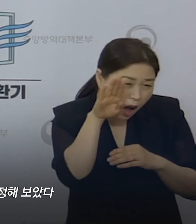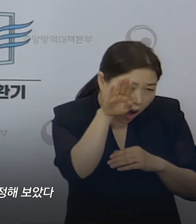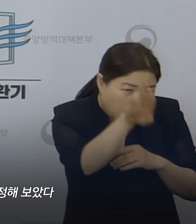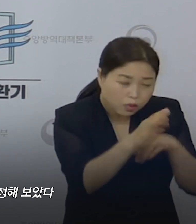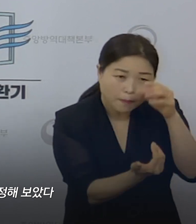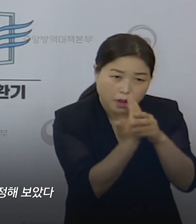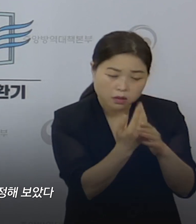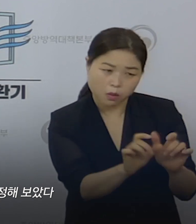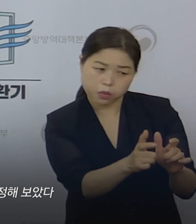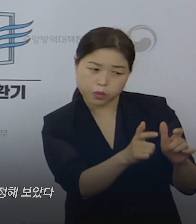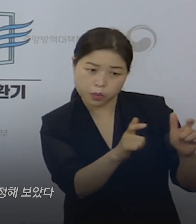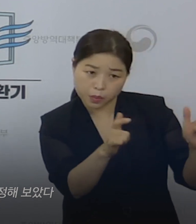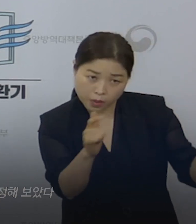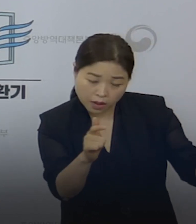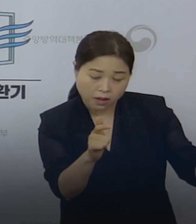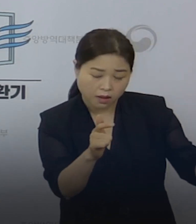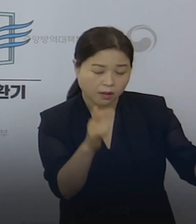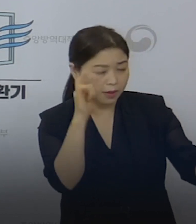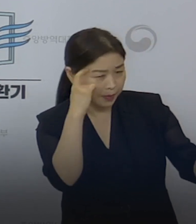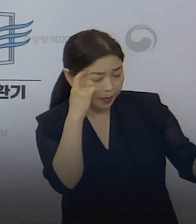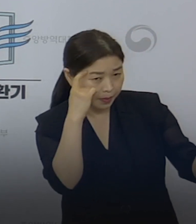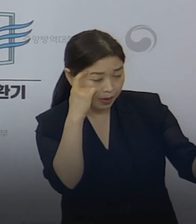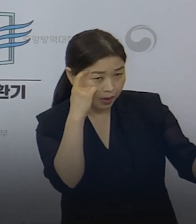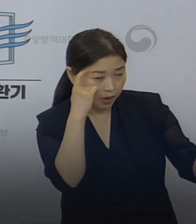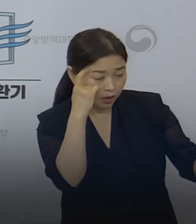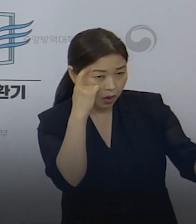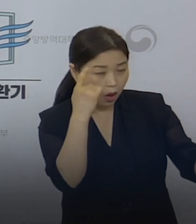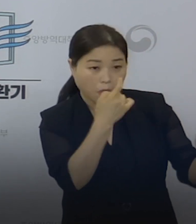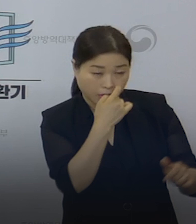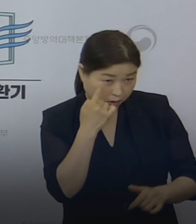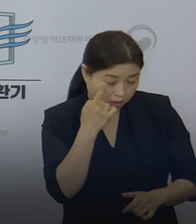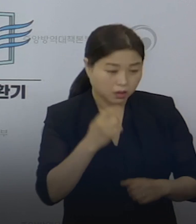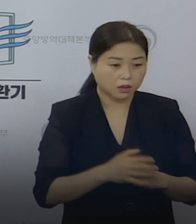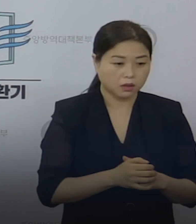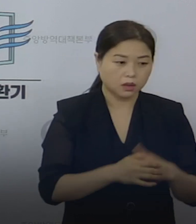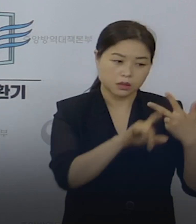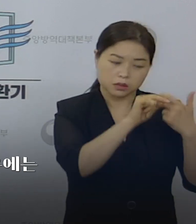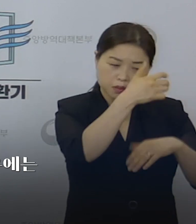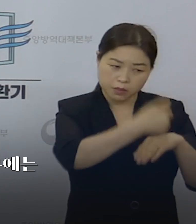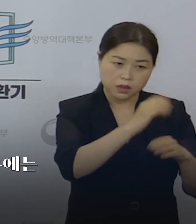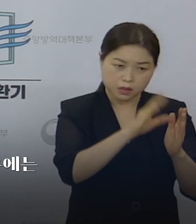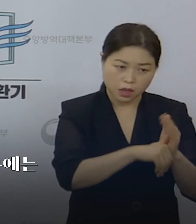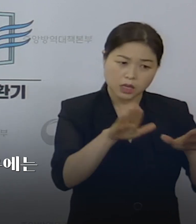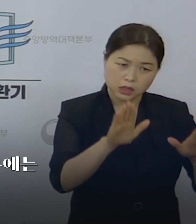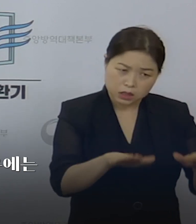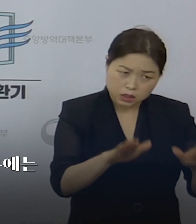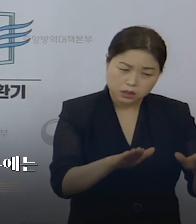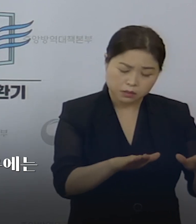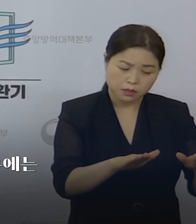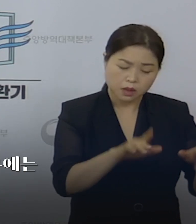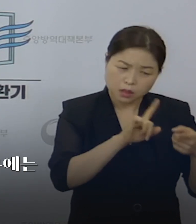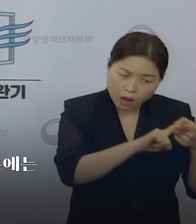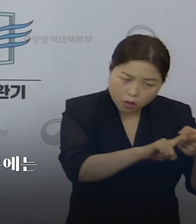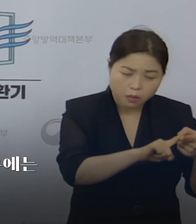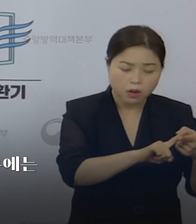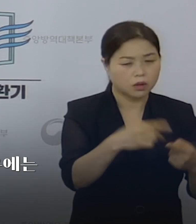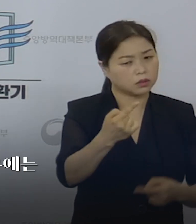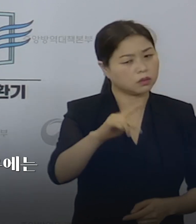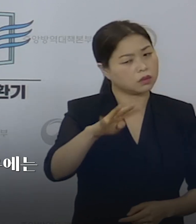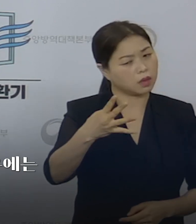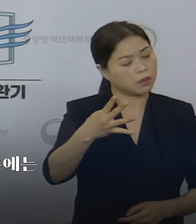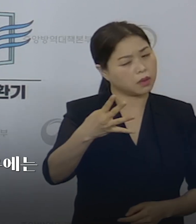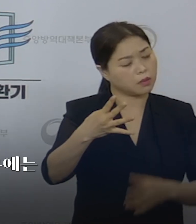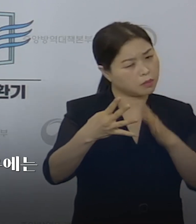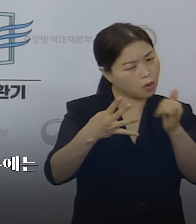해보았습니다. 7월 말 환자 수를 기준으로는 현 수준이 유지되는 경우에는 1,400명